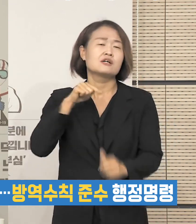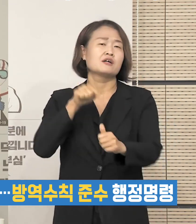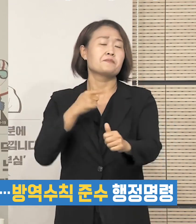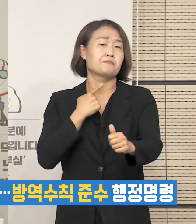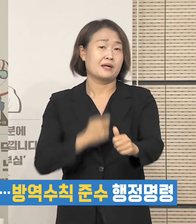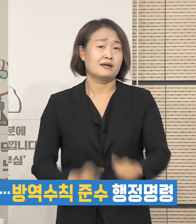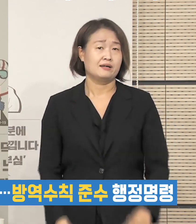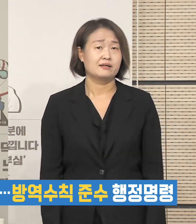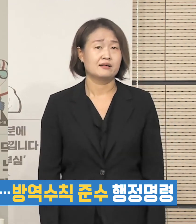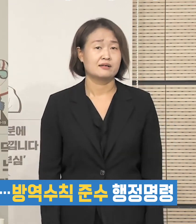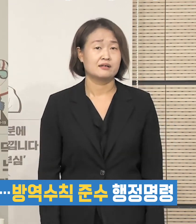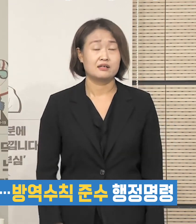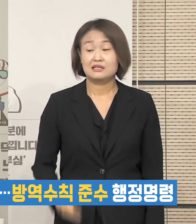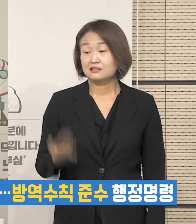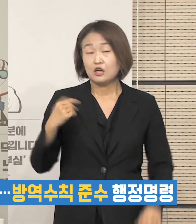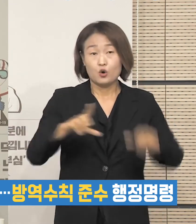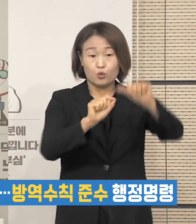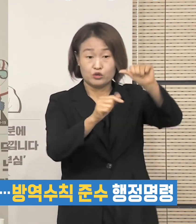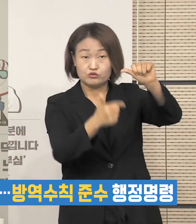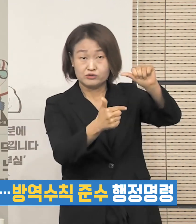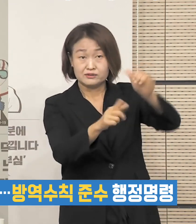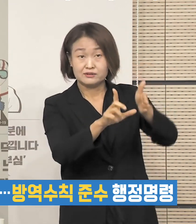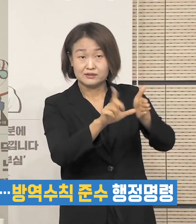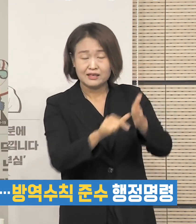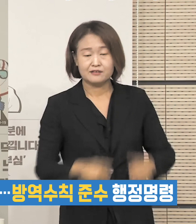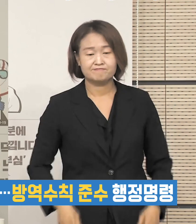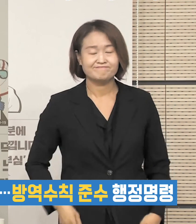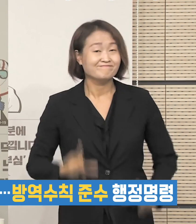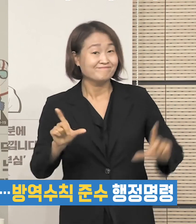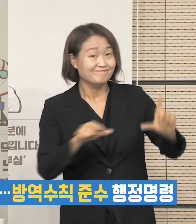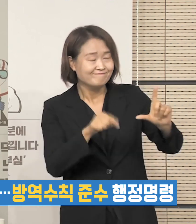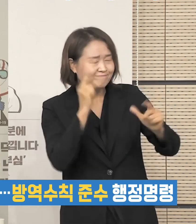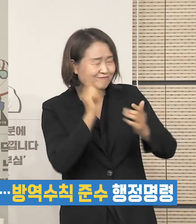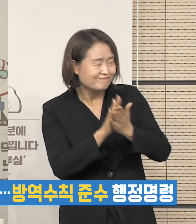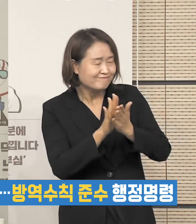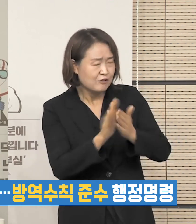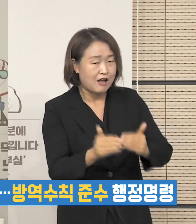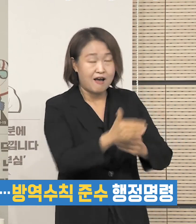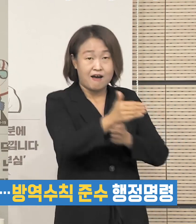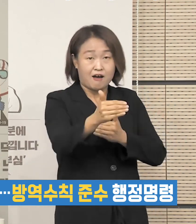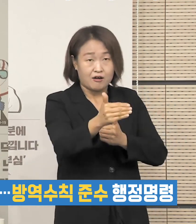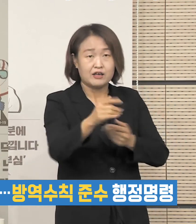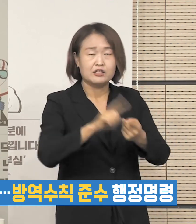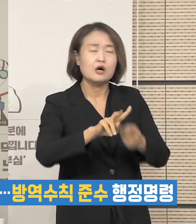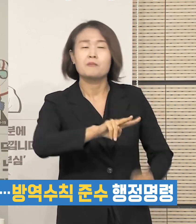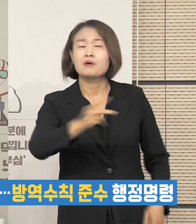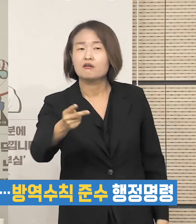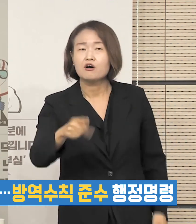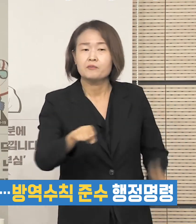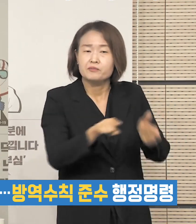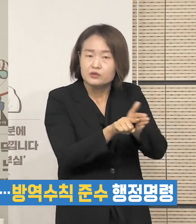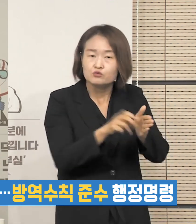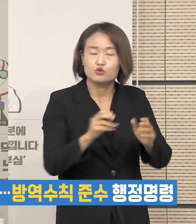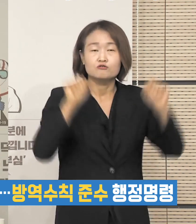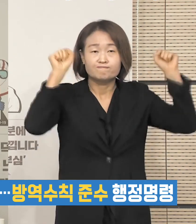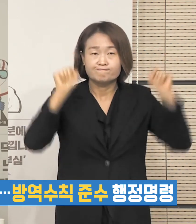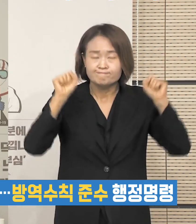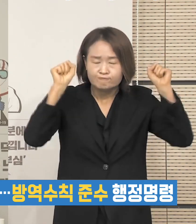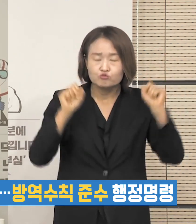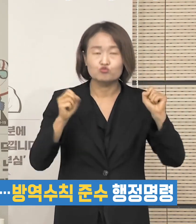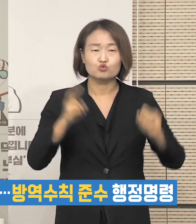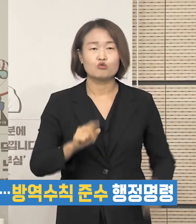지난 5월 6일 생활 속 거리두기로 전환하면서 종교시설, 실내체육시설,